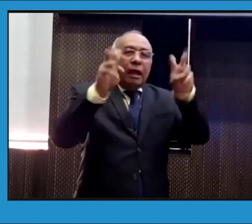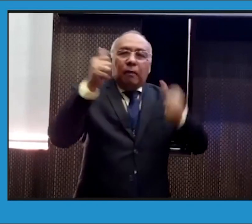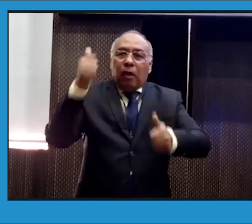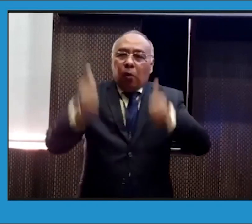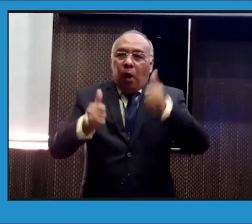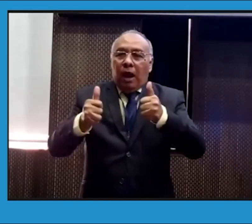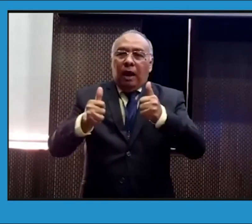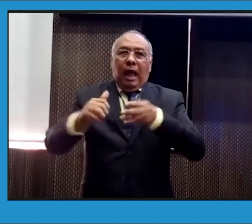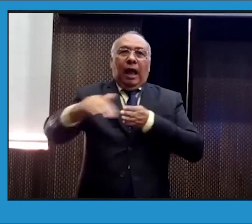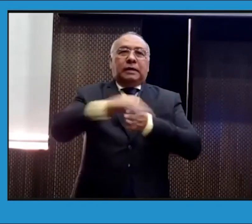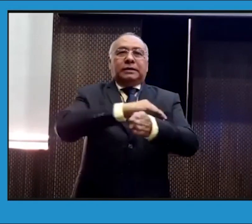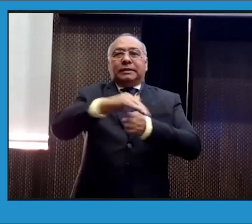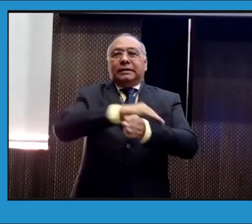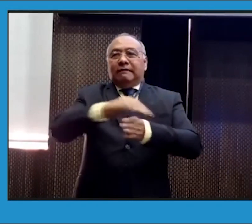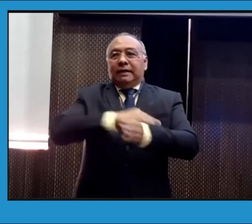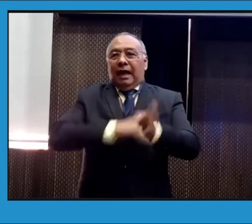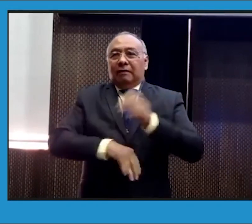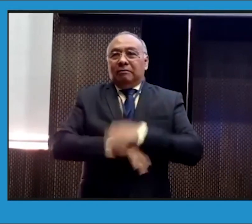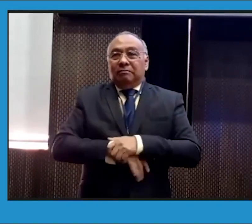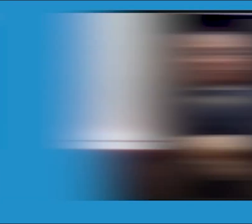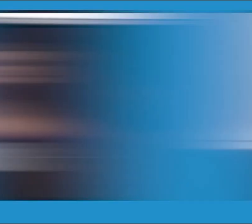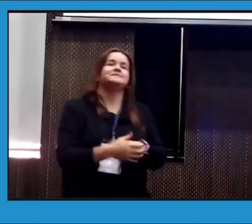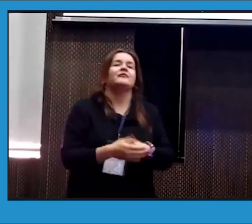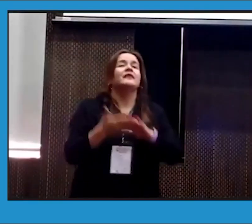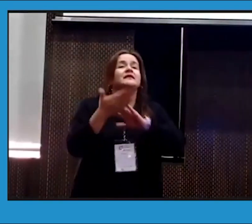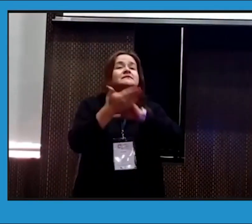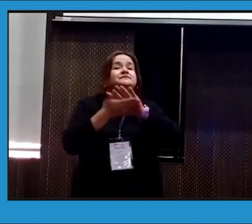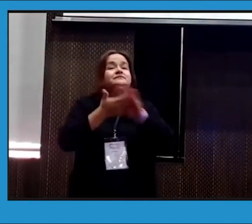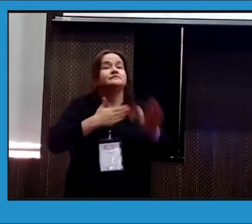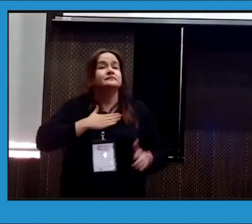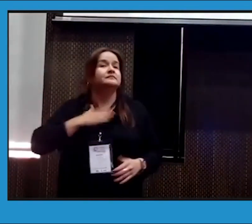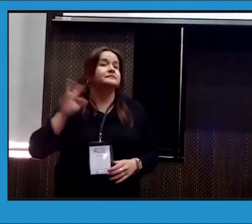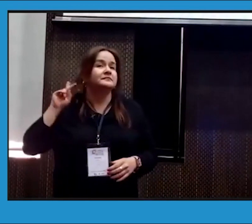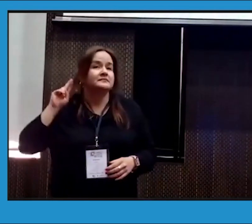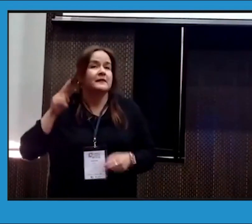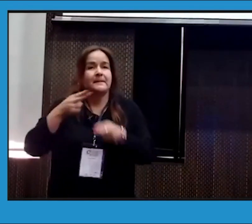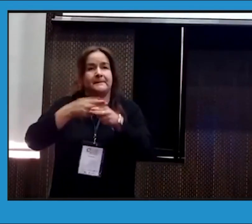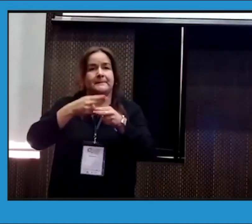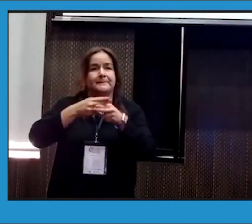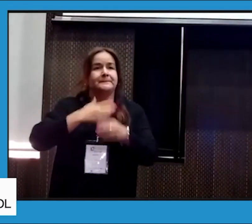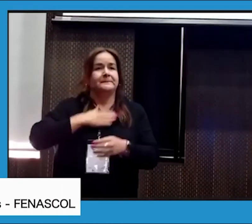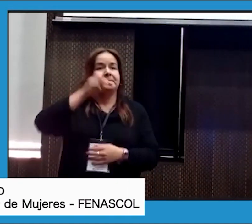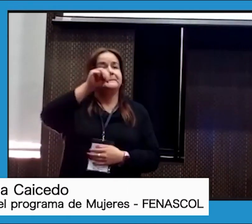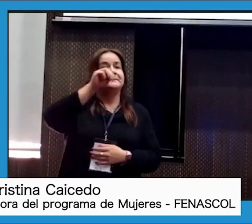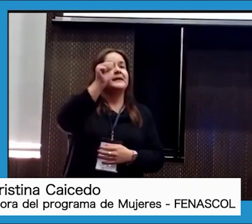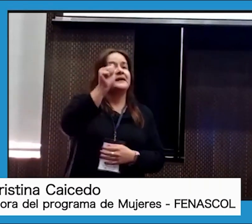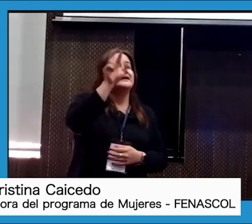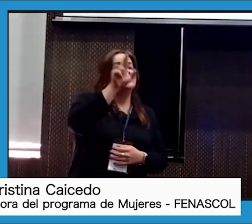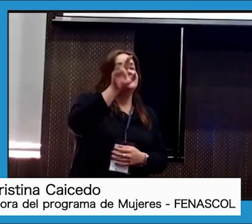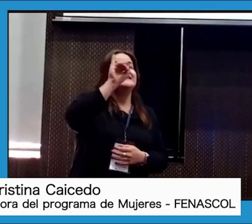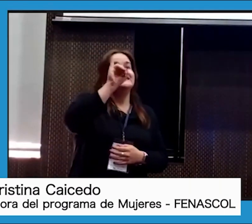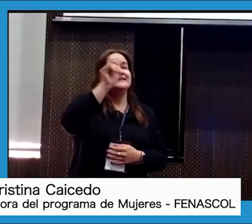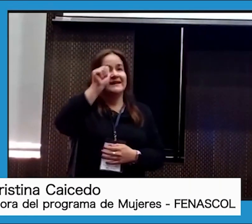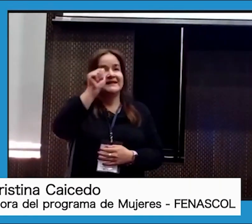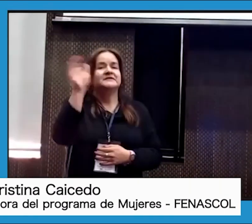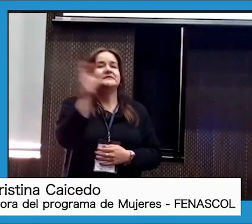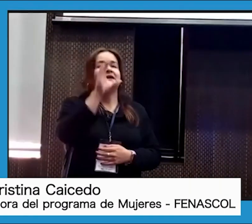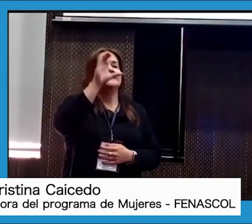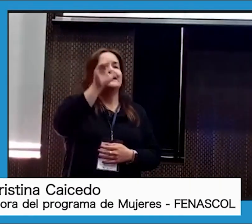sobre todo el tema de la accesibilidad. Mucho gusto, esta es mi seña. Mi nombre es María,